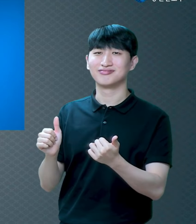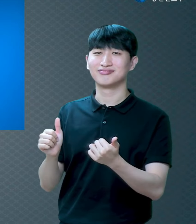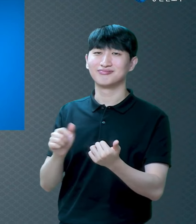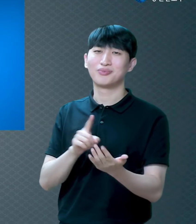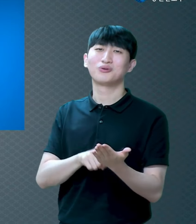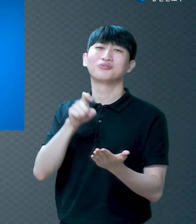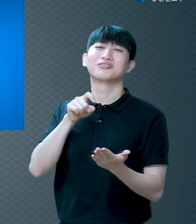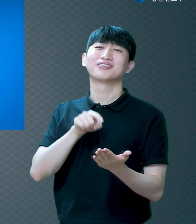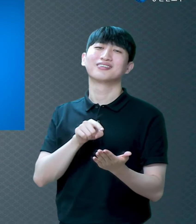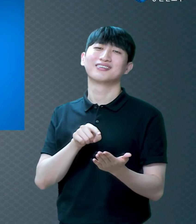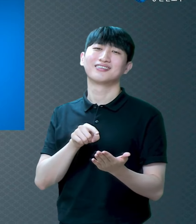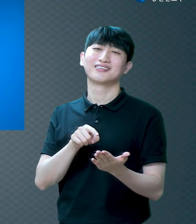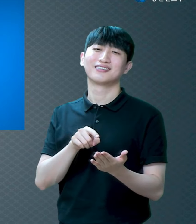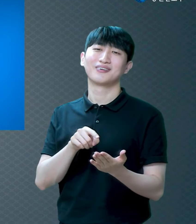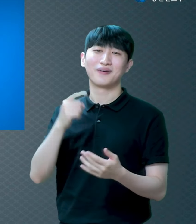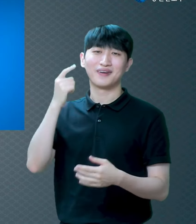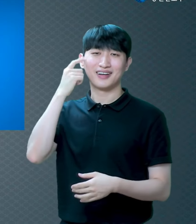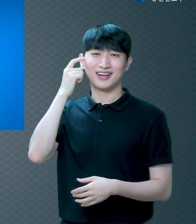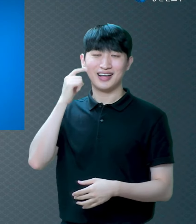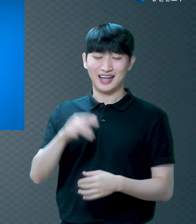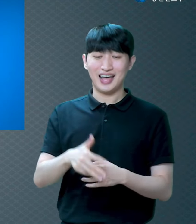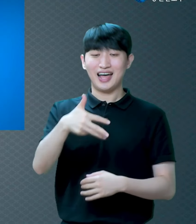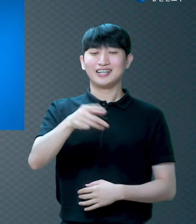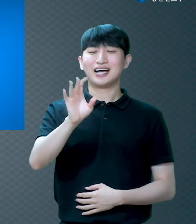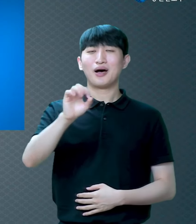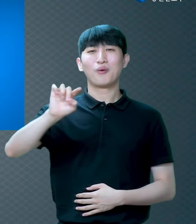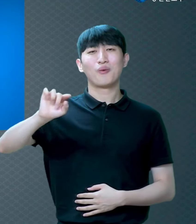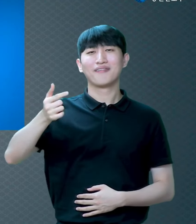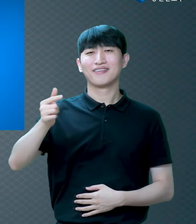그러죠 차원이 달라서 그런 거예요